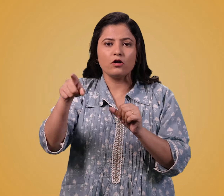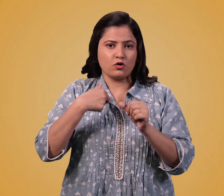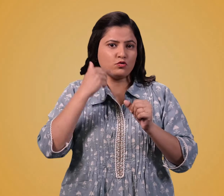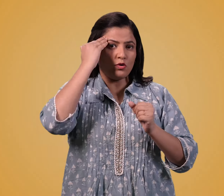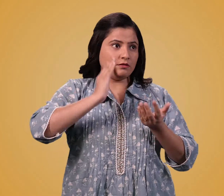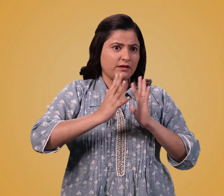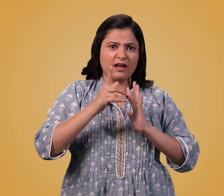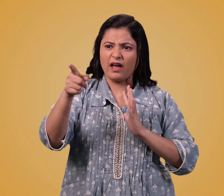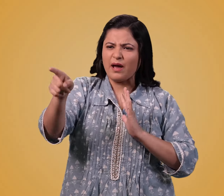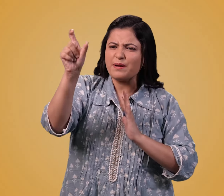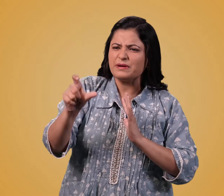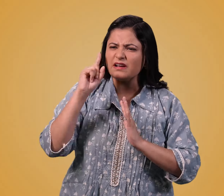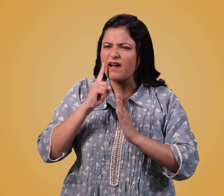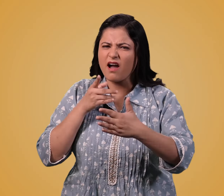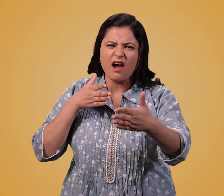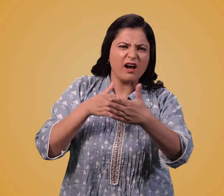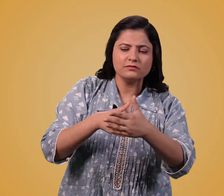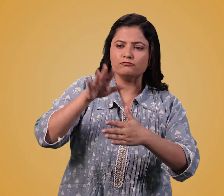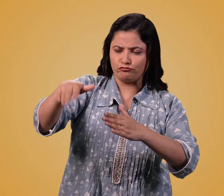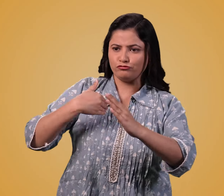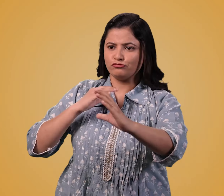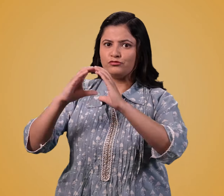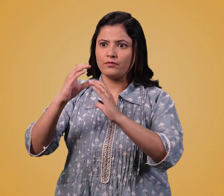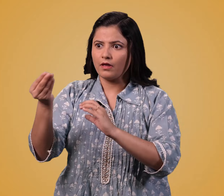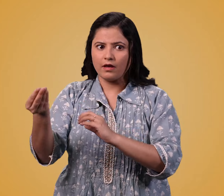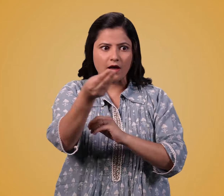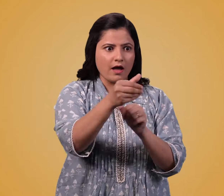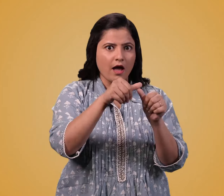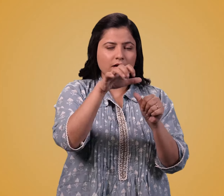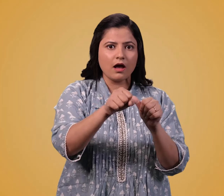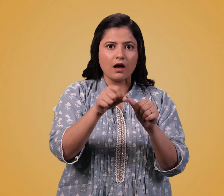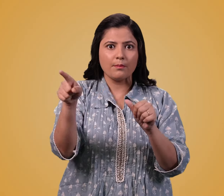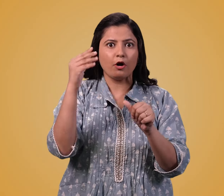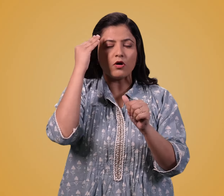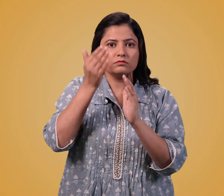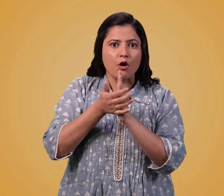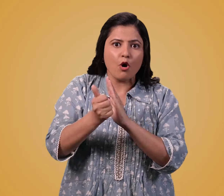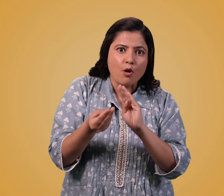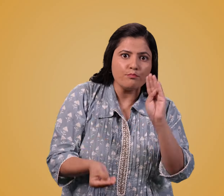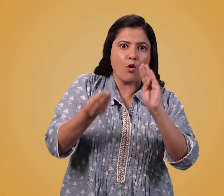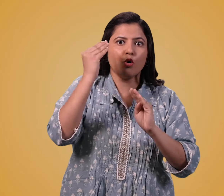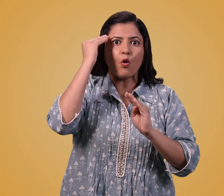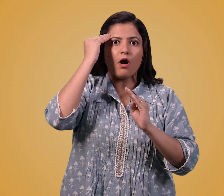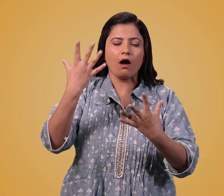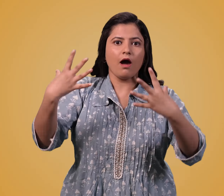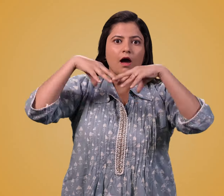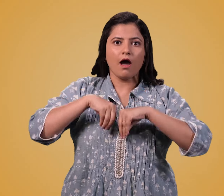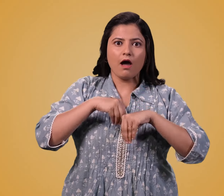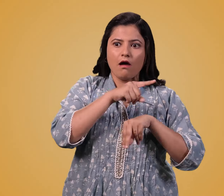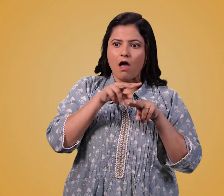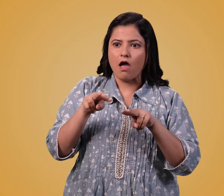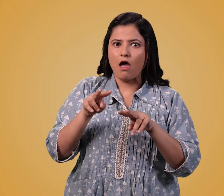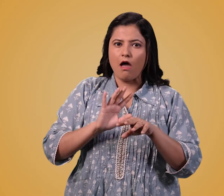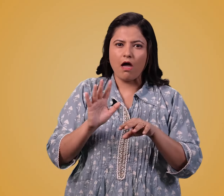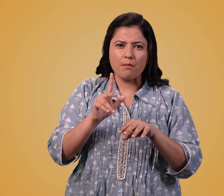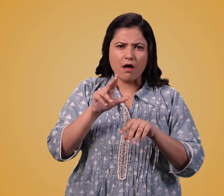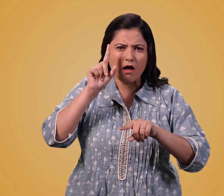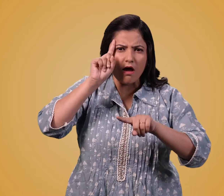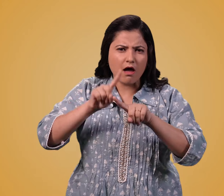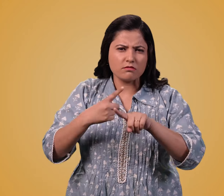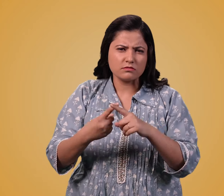नही